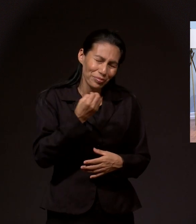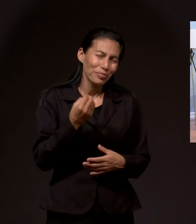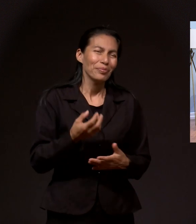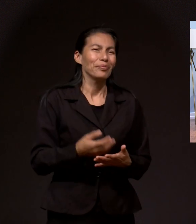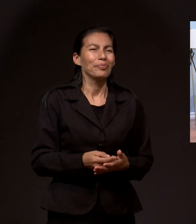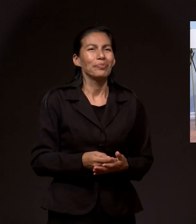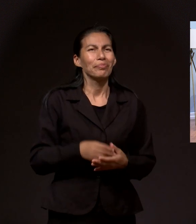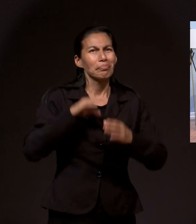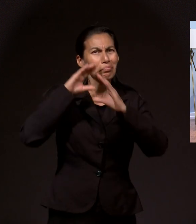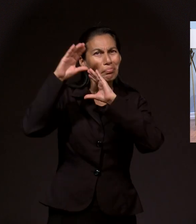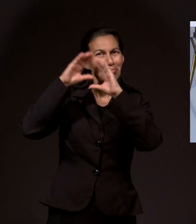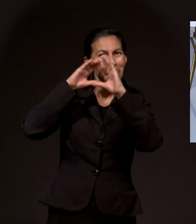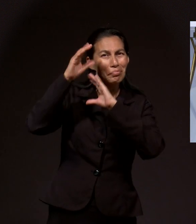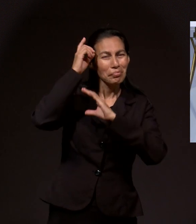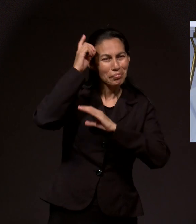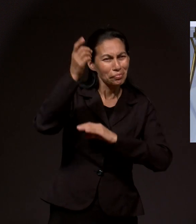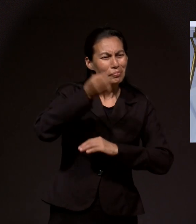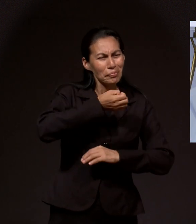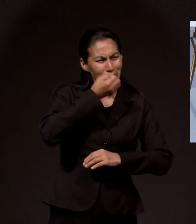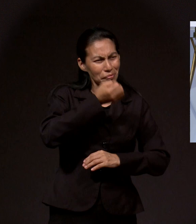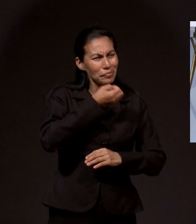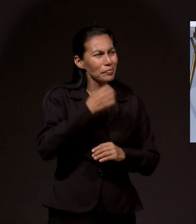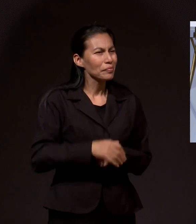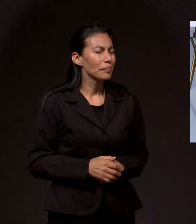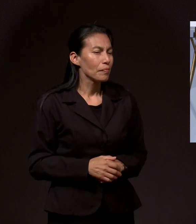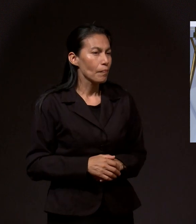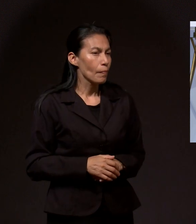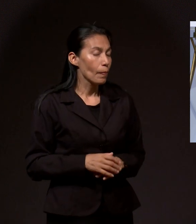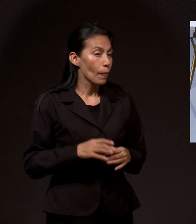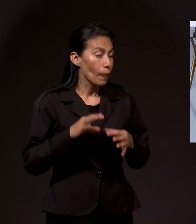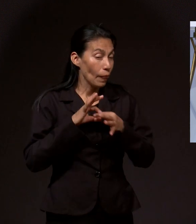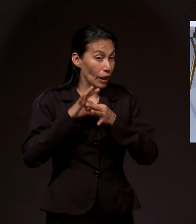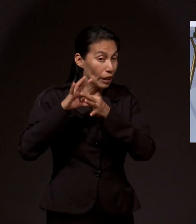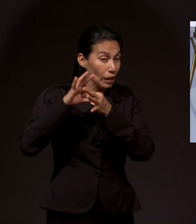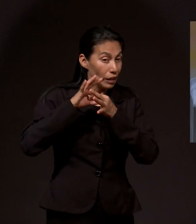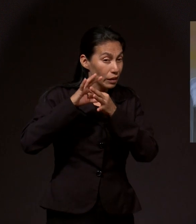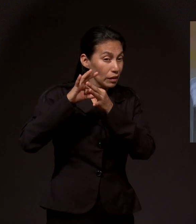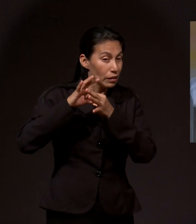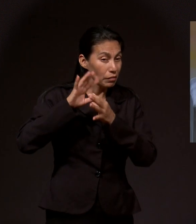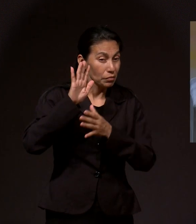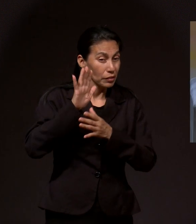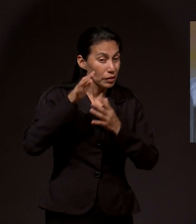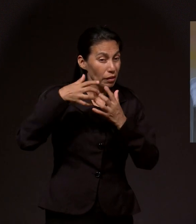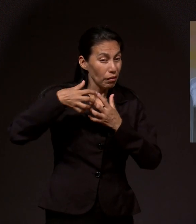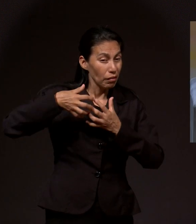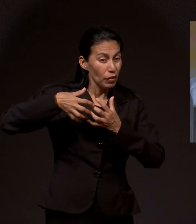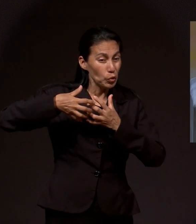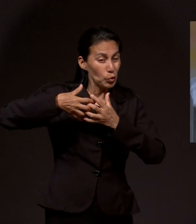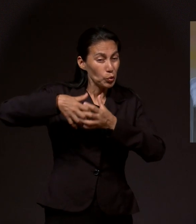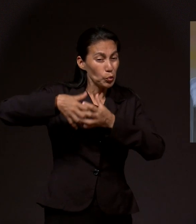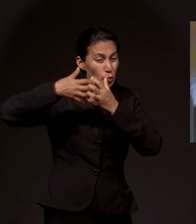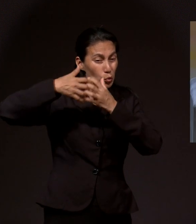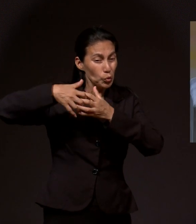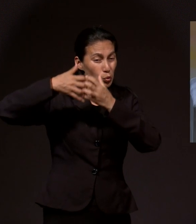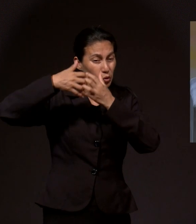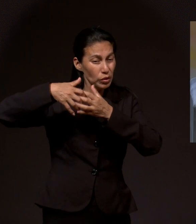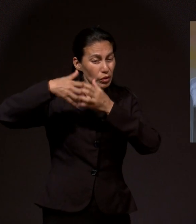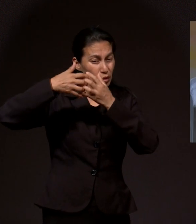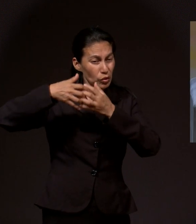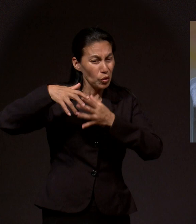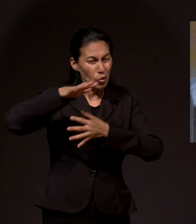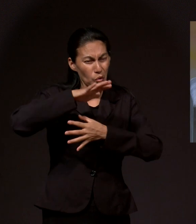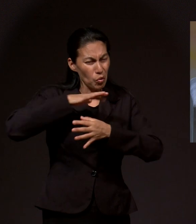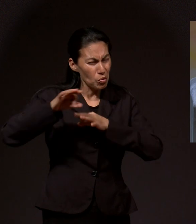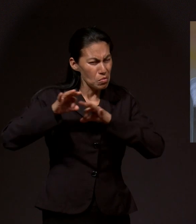Es un compañerismo de Dios en oración. Es una armonía, es un engrane, ¿no? Donde Dios hace su